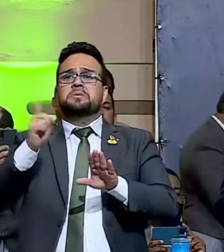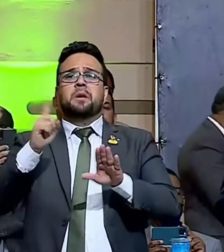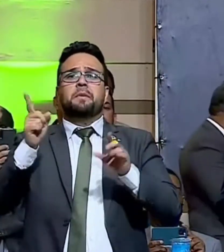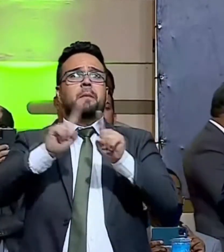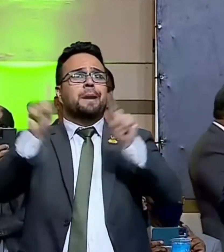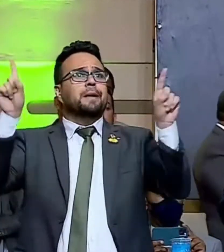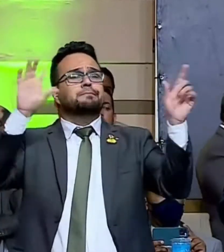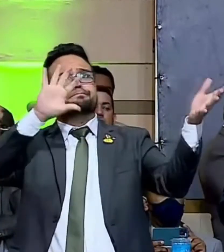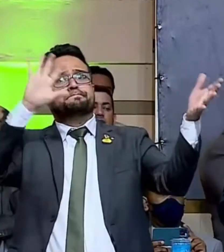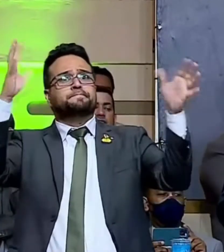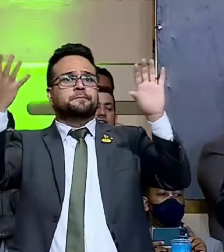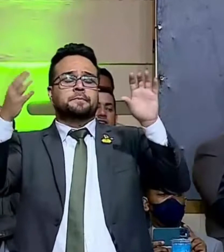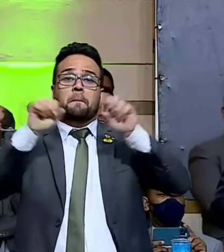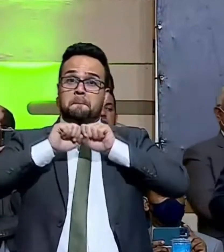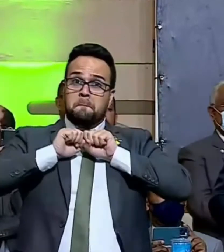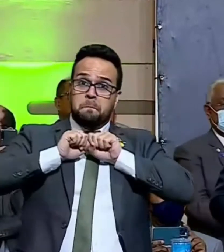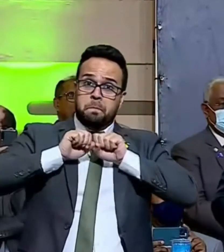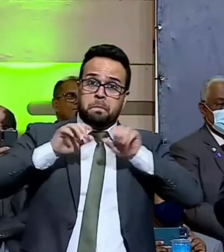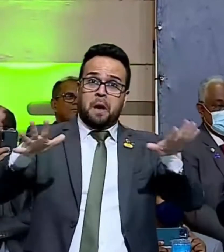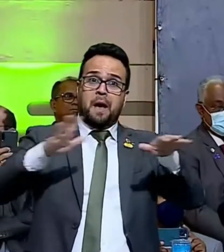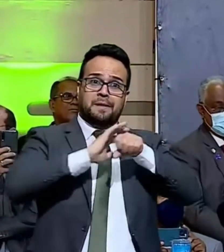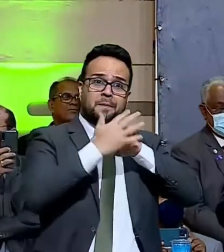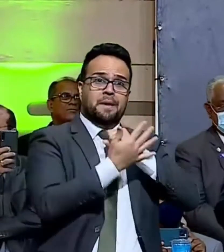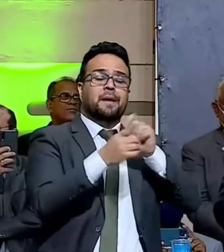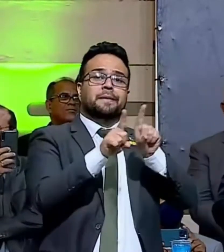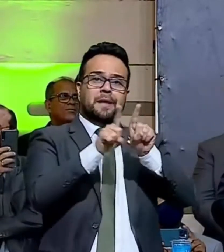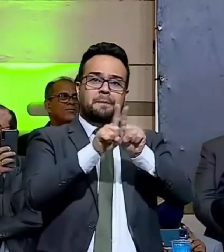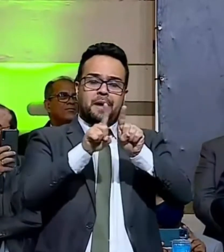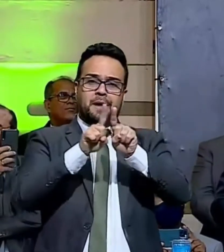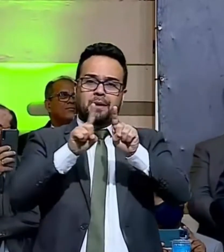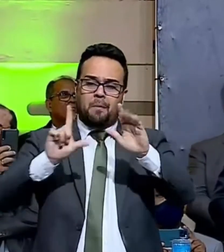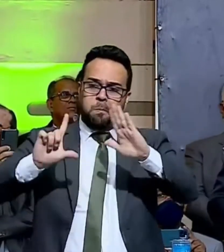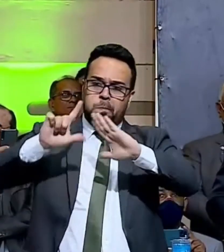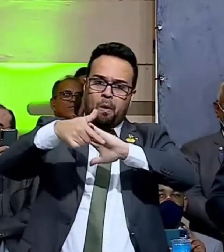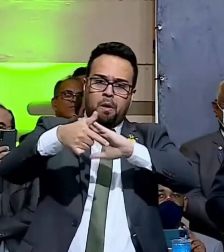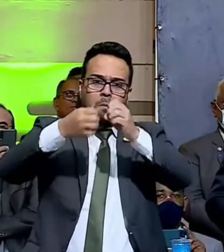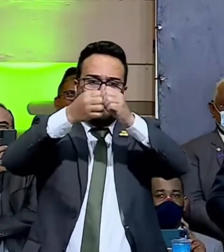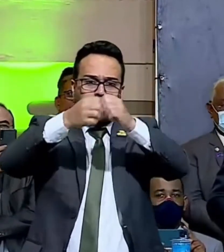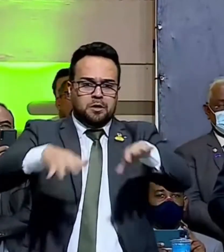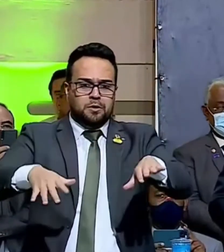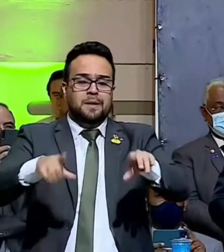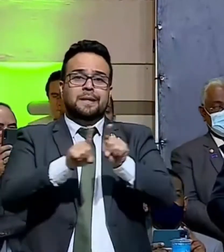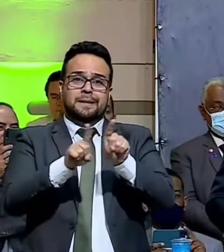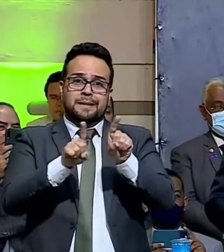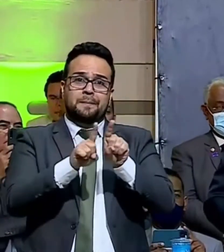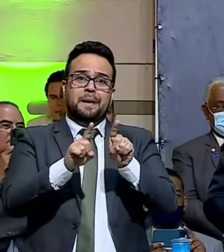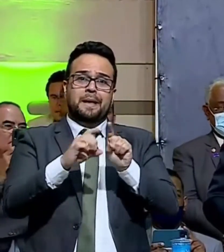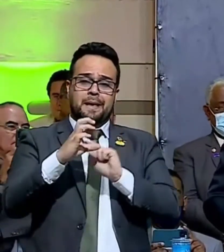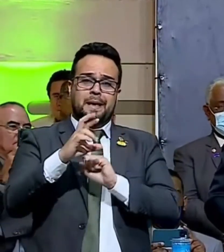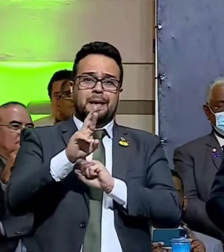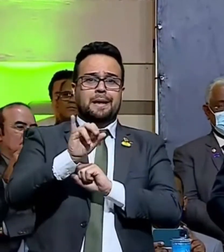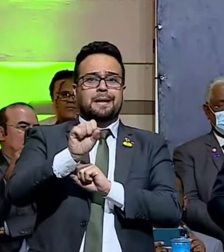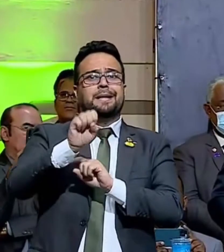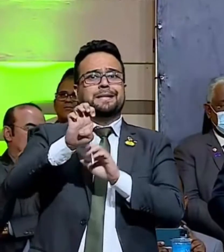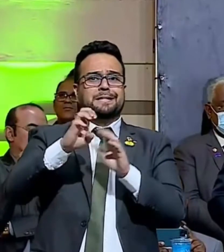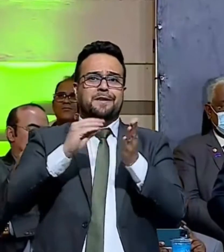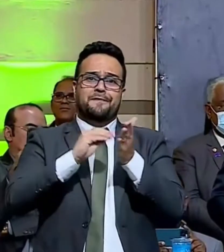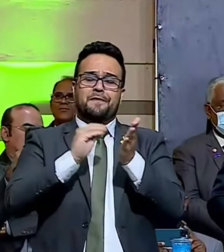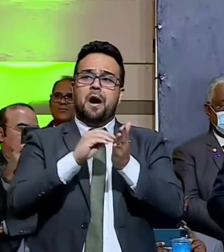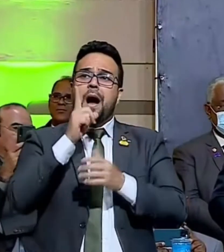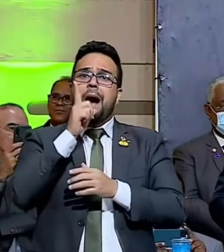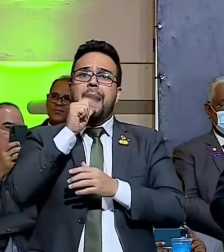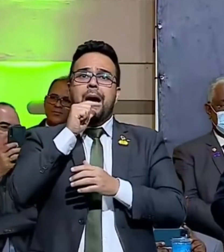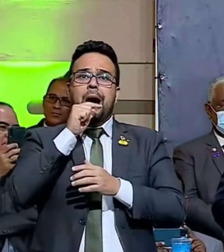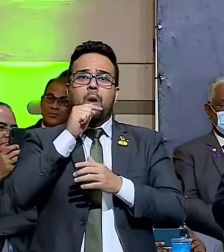a pandemia e seus reflexos, uma crise de falta d'água como não visto na